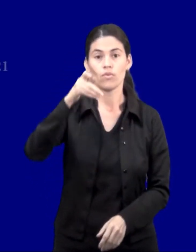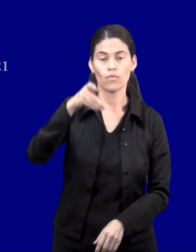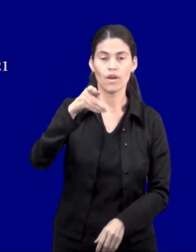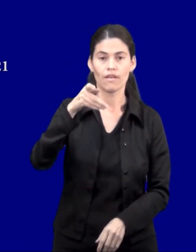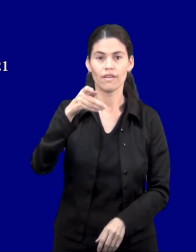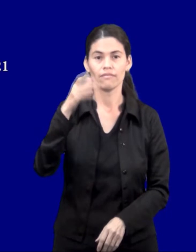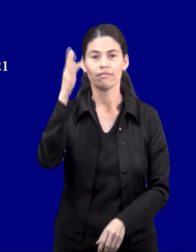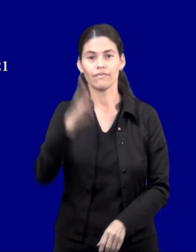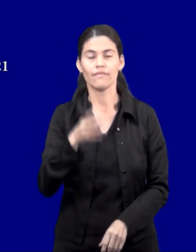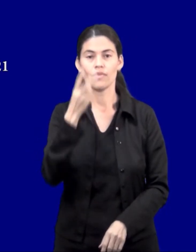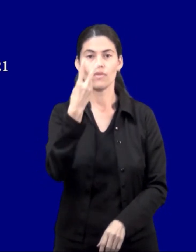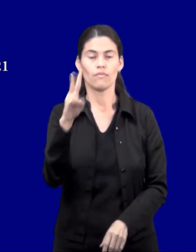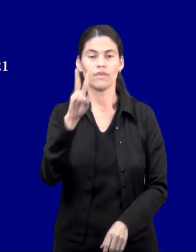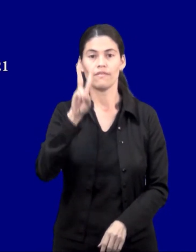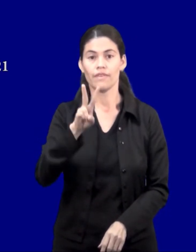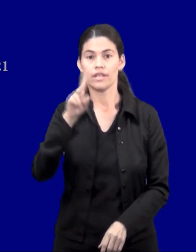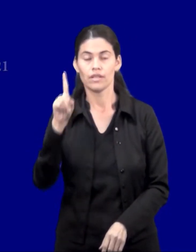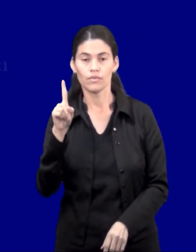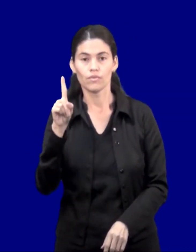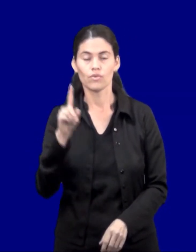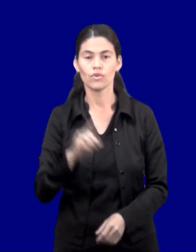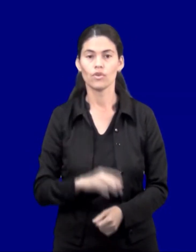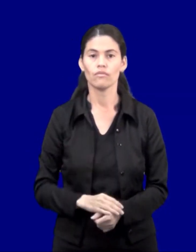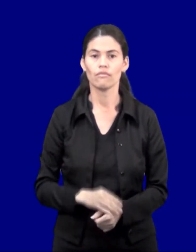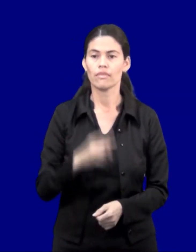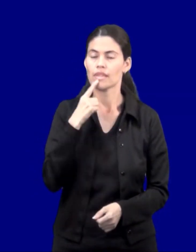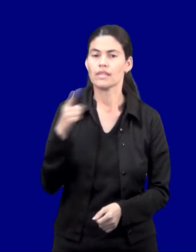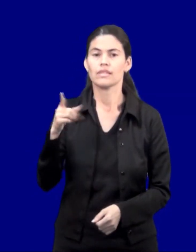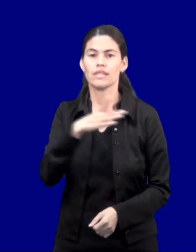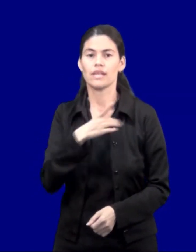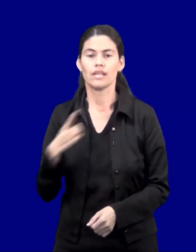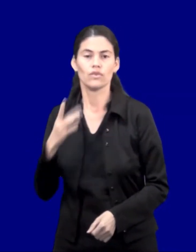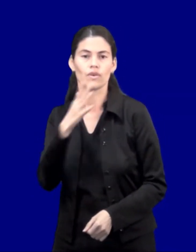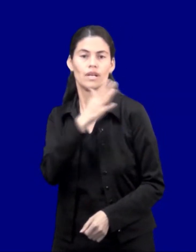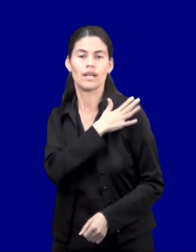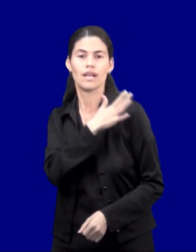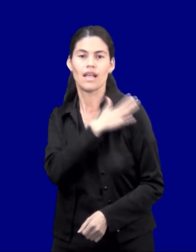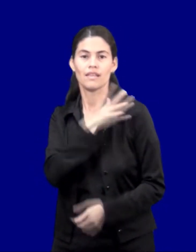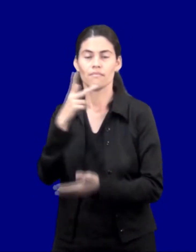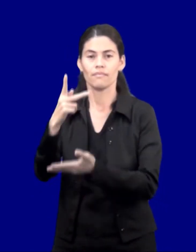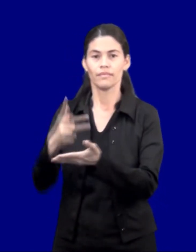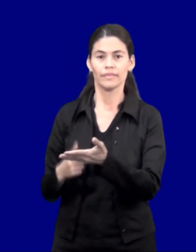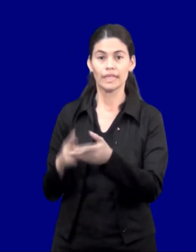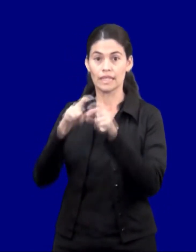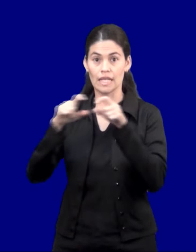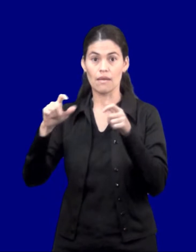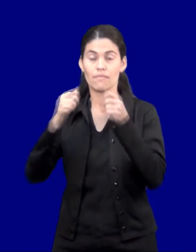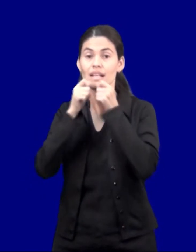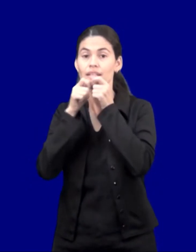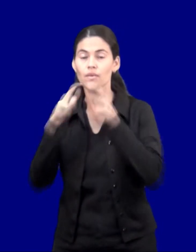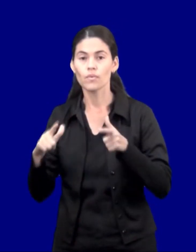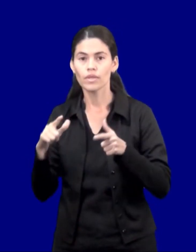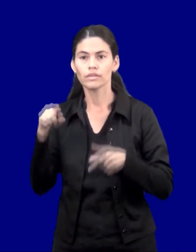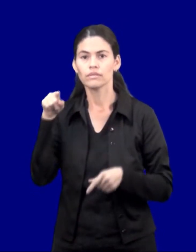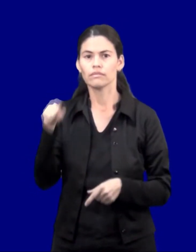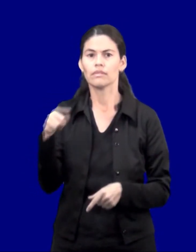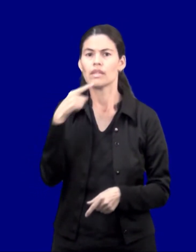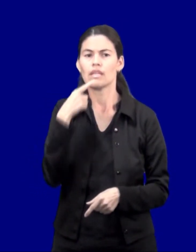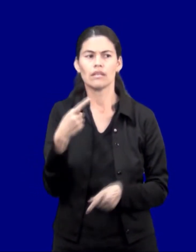barra 2021 de la Dirección General de Planificación Lingüística, El evento reúne los